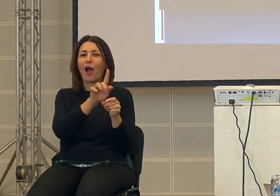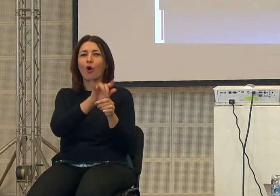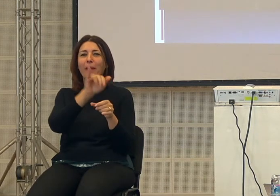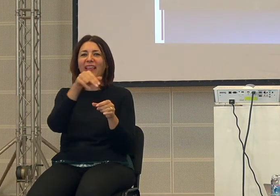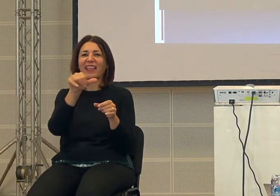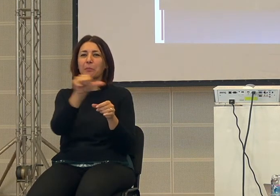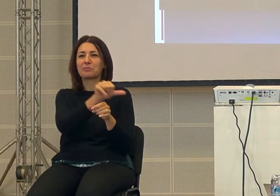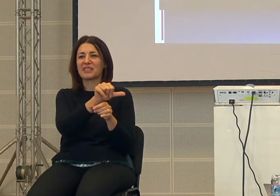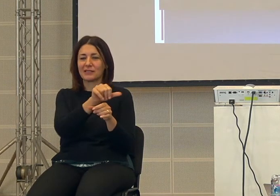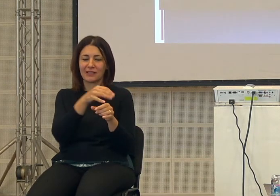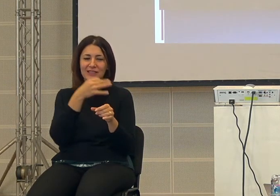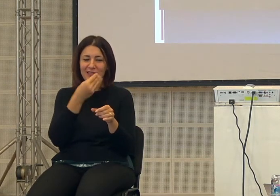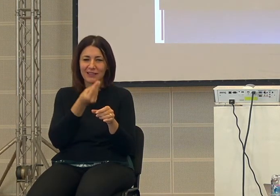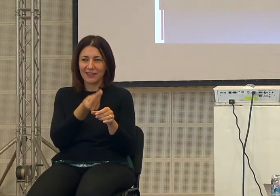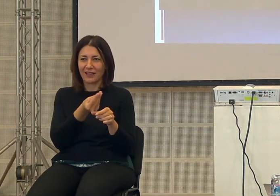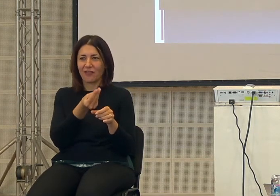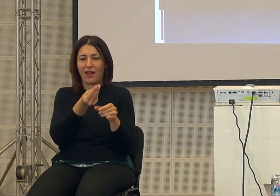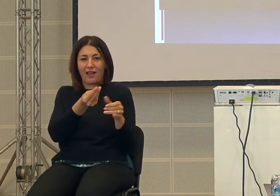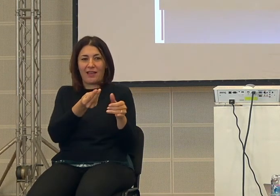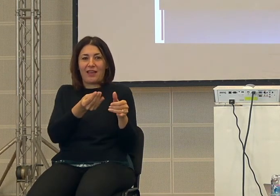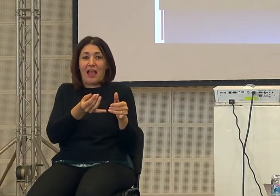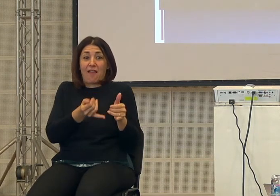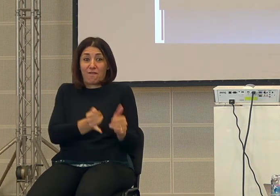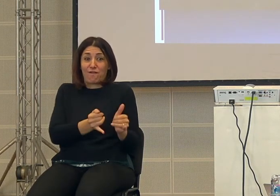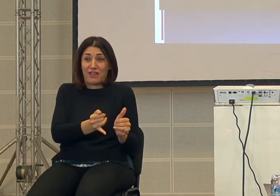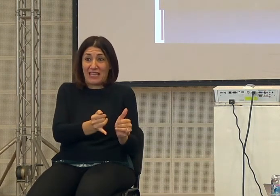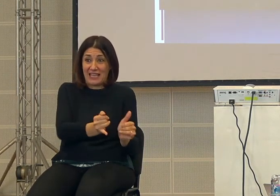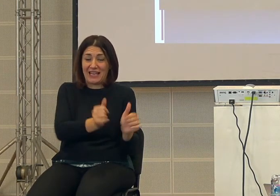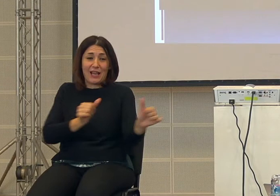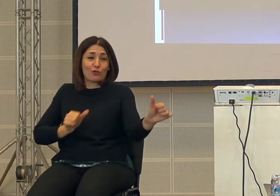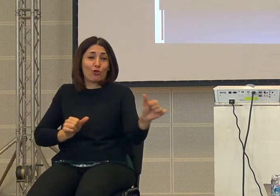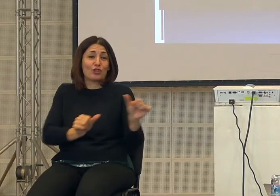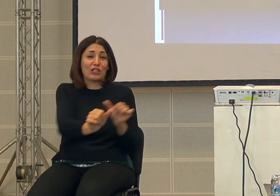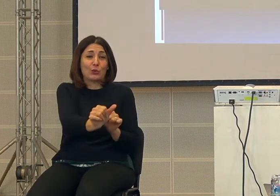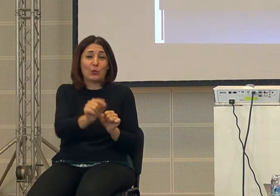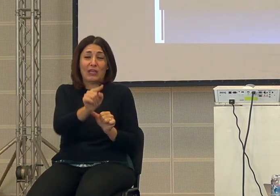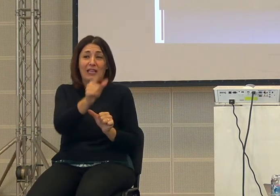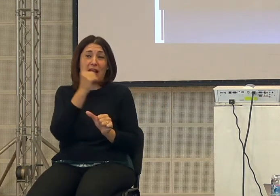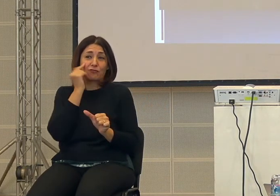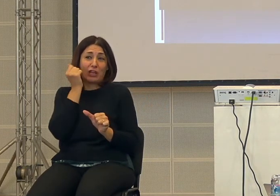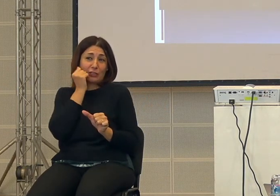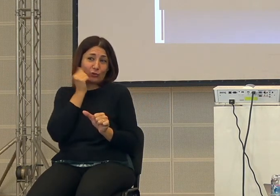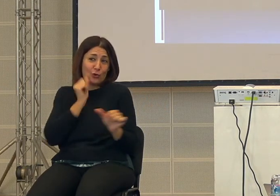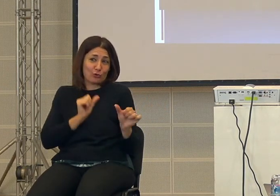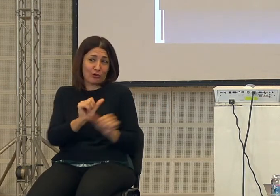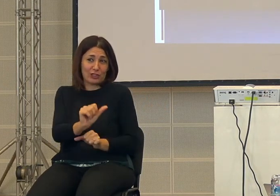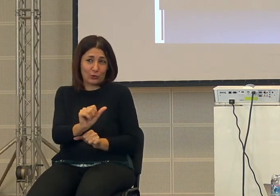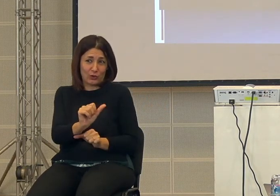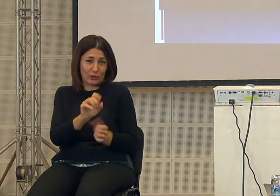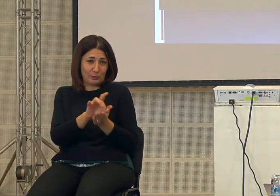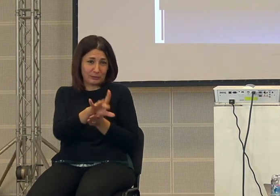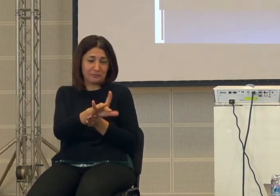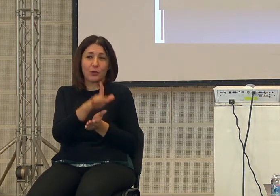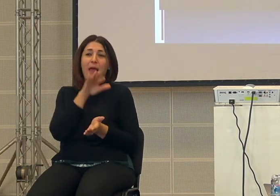nel senso che i figli crescendo sostituivano i genitori e li sostenevano quando poi erano